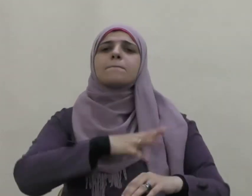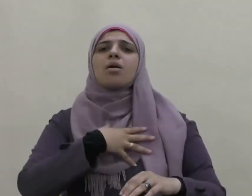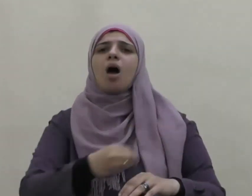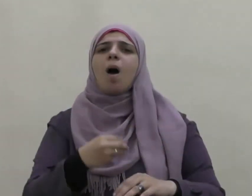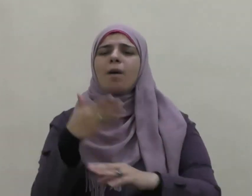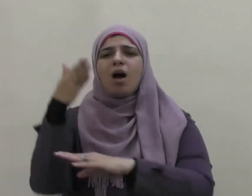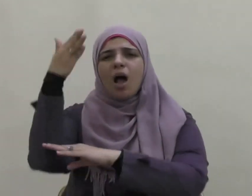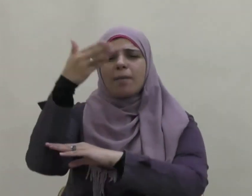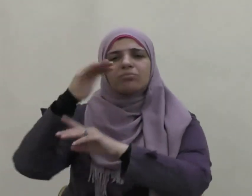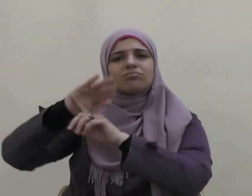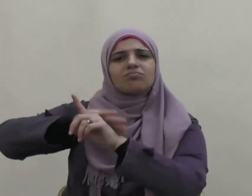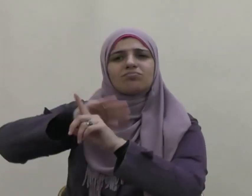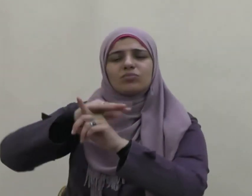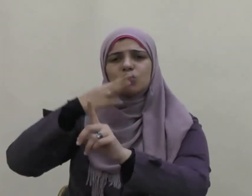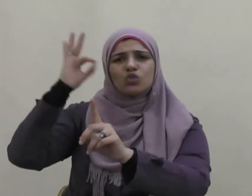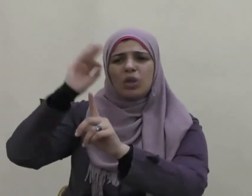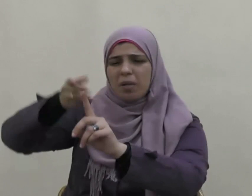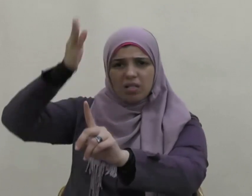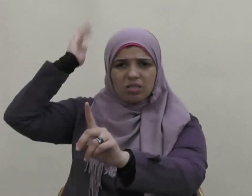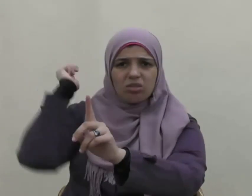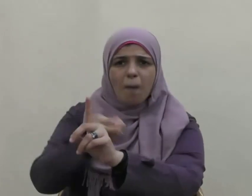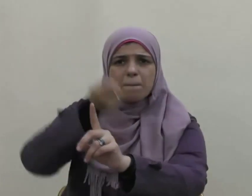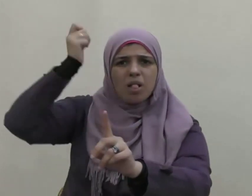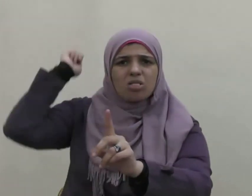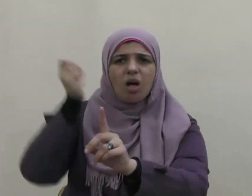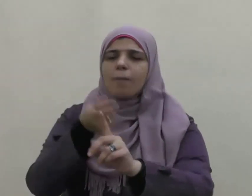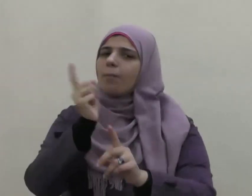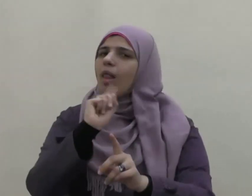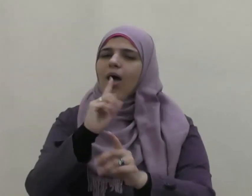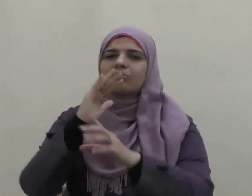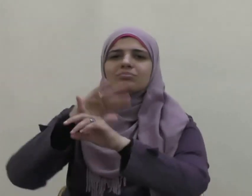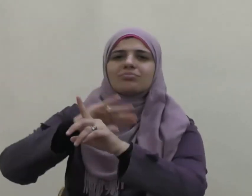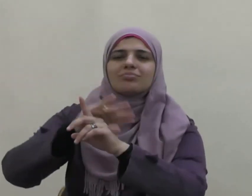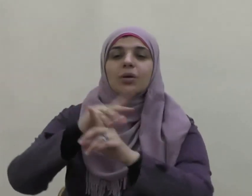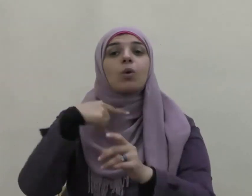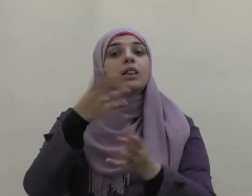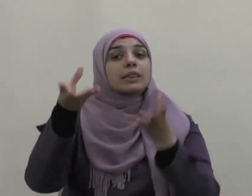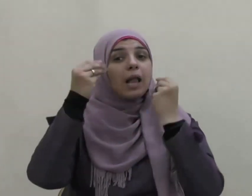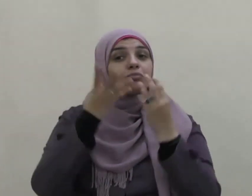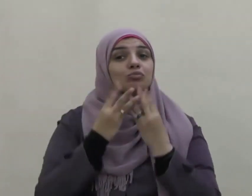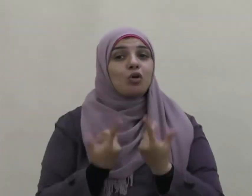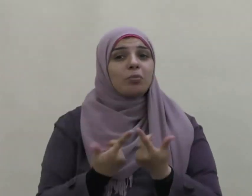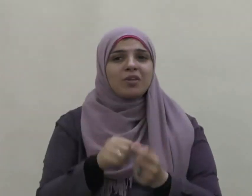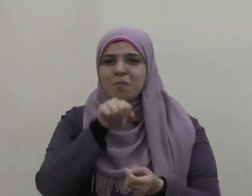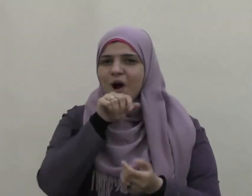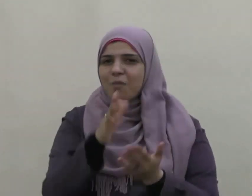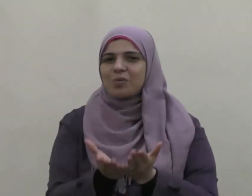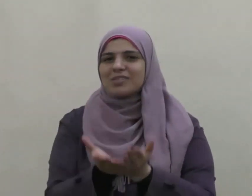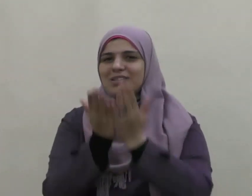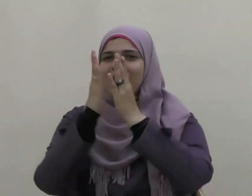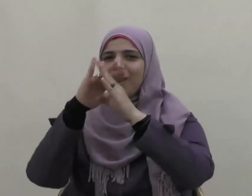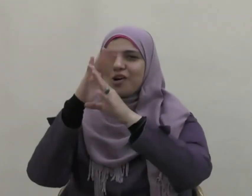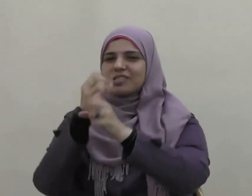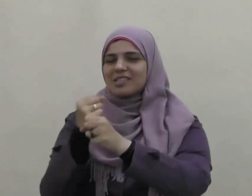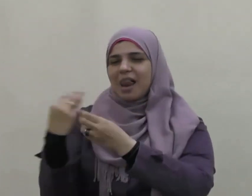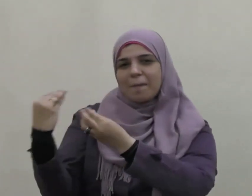فلا تهان ولا تضرب وقد تعلم ذلك من رسول الله صلى الله عليه وسلم